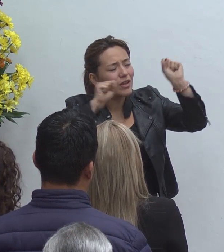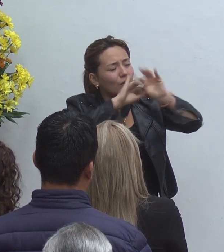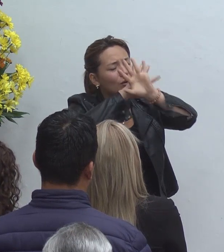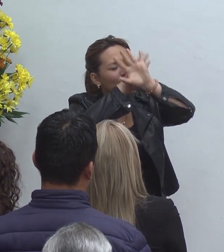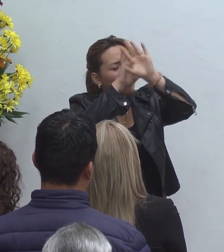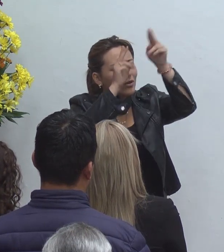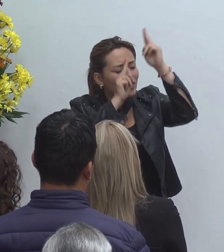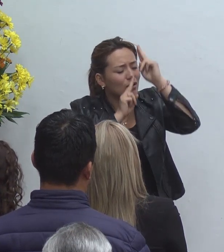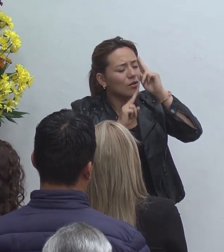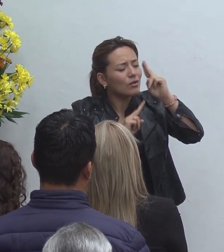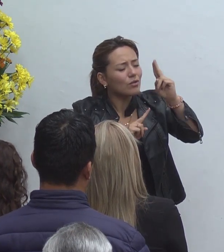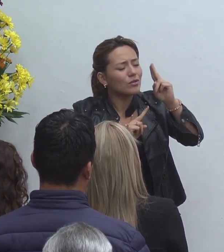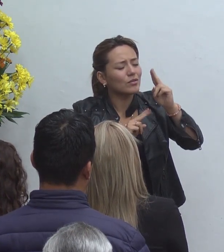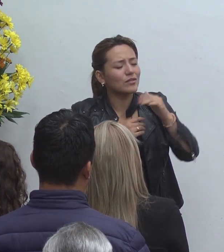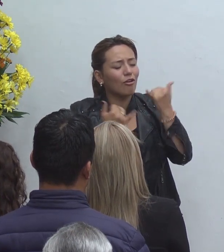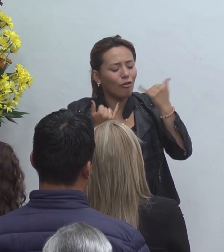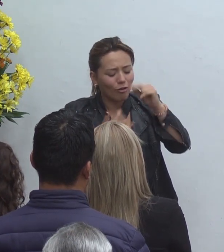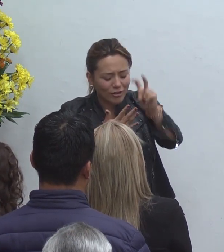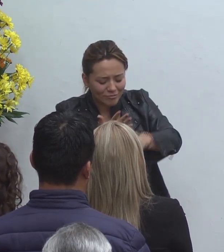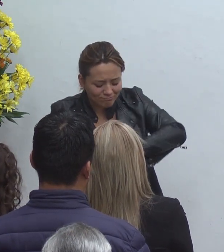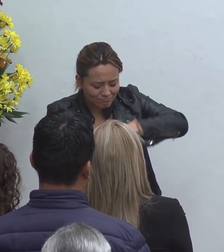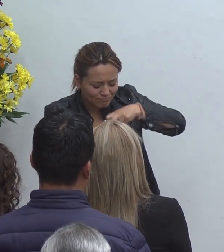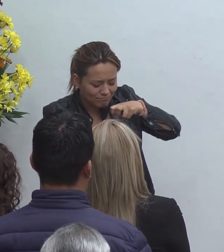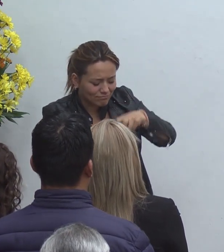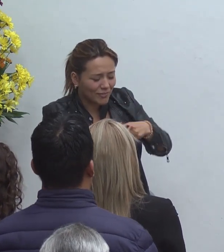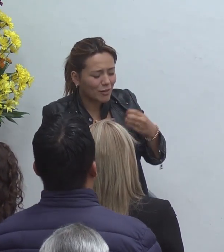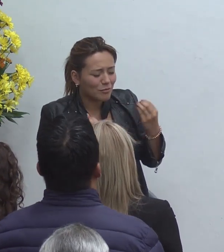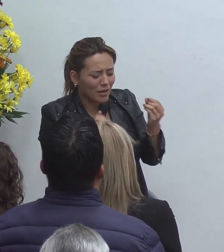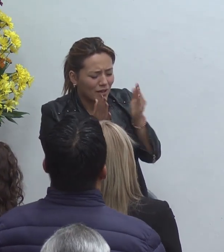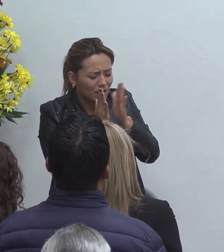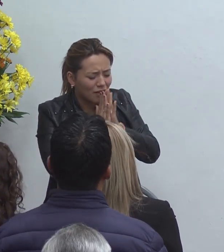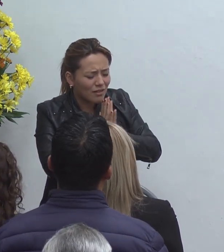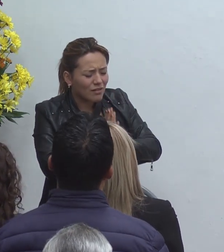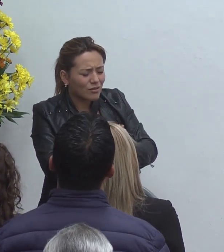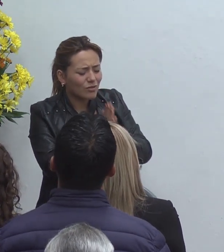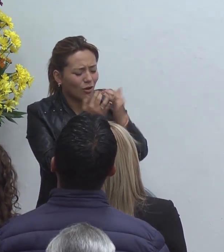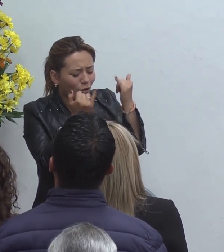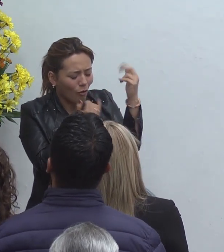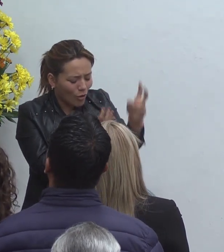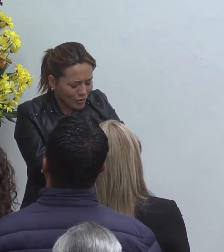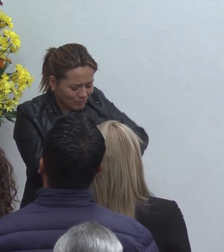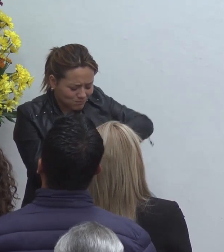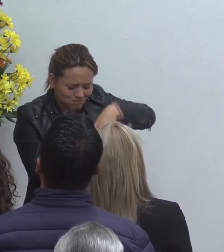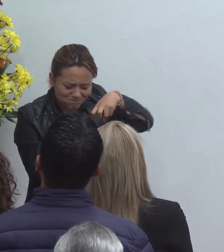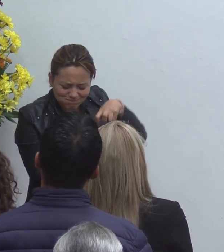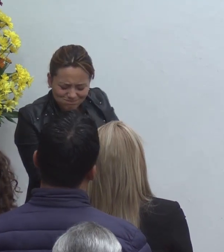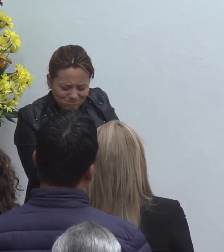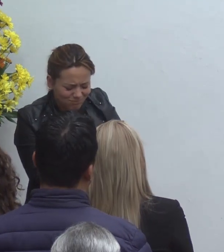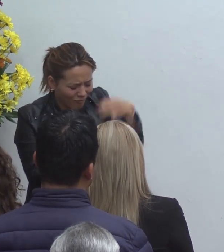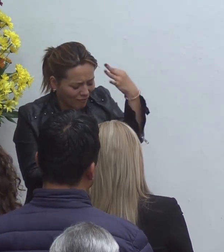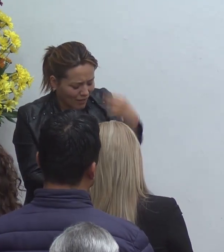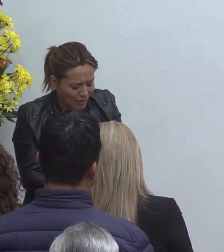padre bueno aquí estamos a tus pies para adorarte y para honrarte como solamente tú lo mereces gracias señor Jesús